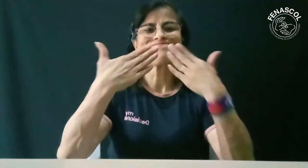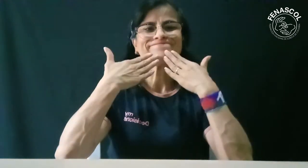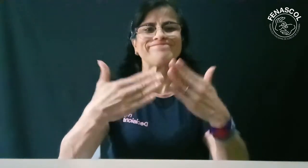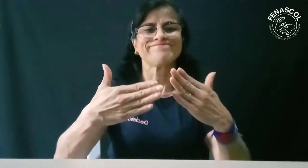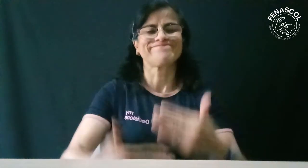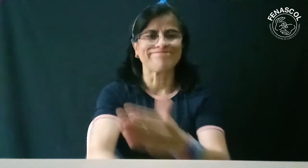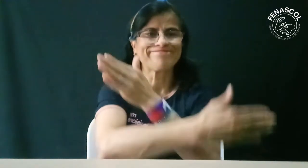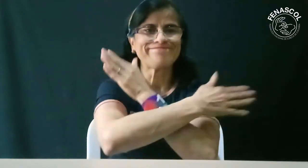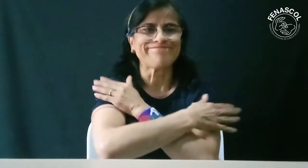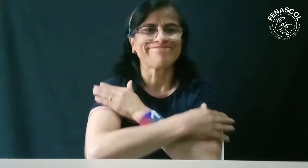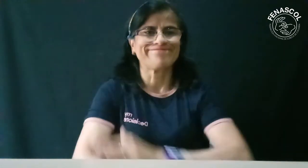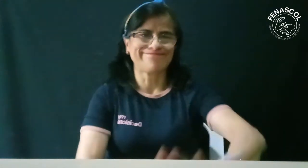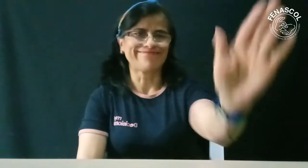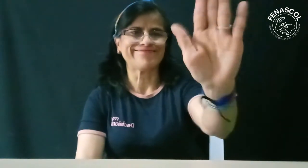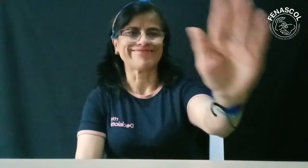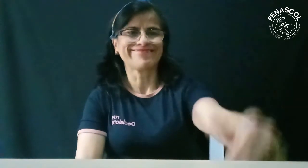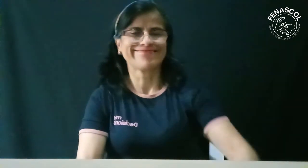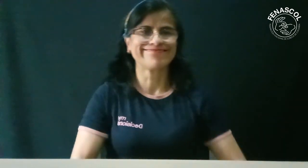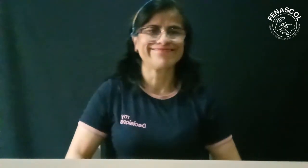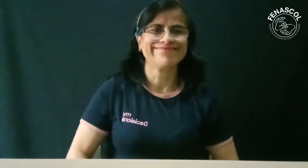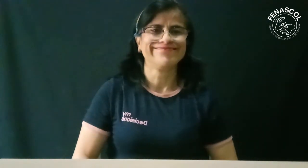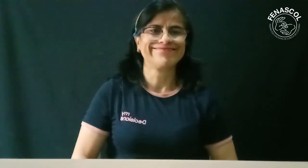Eso era todo. Listo. Muchas gracias. Un abrazo. Hasta pronto.